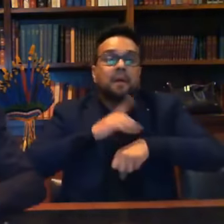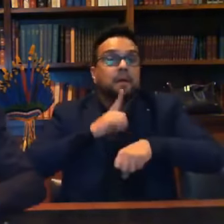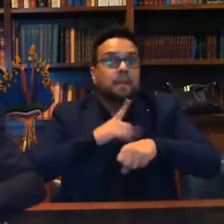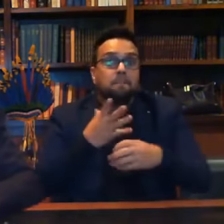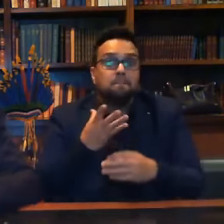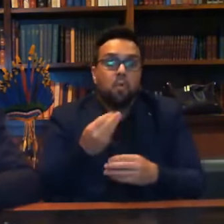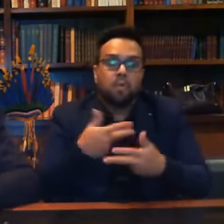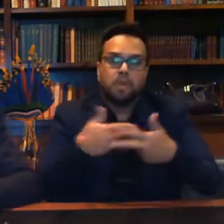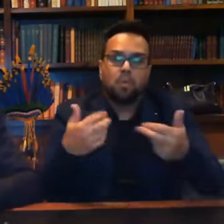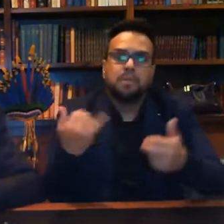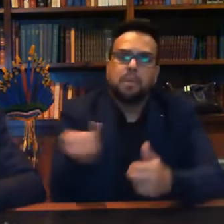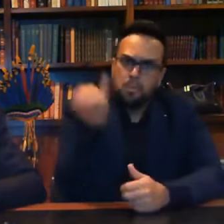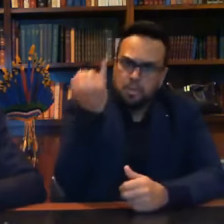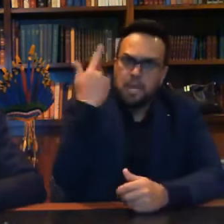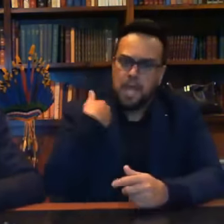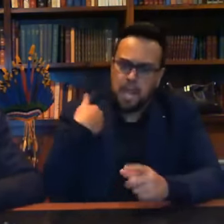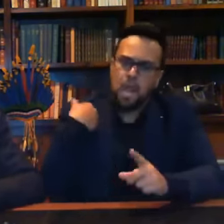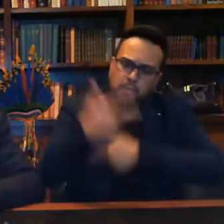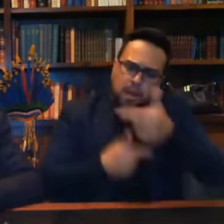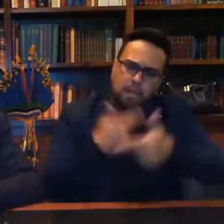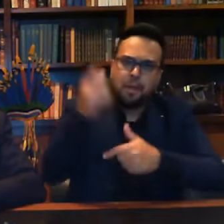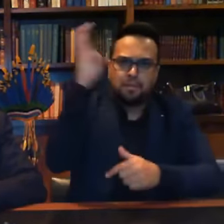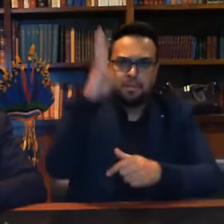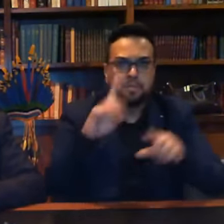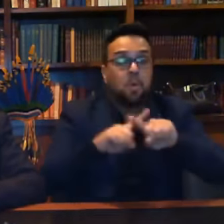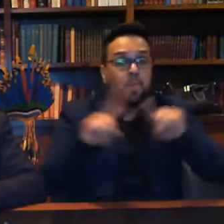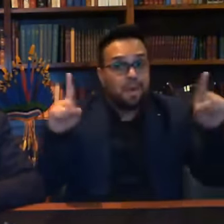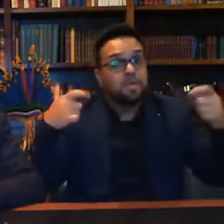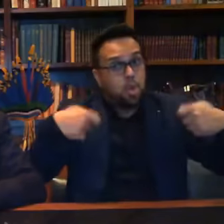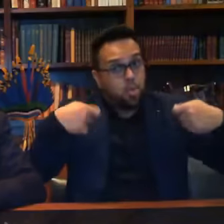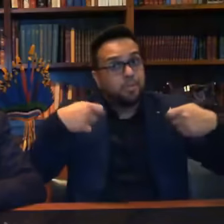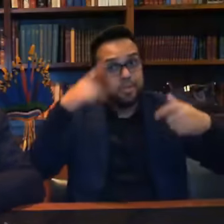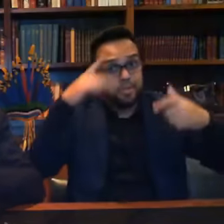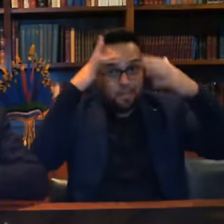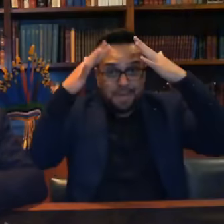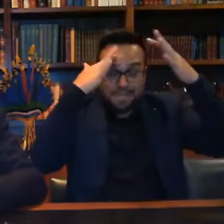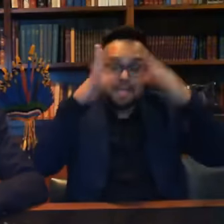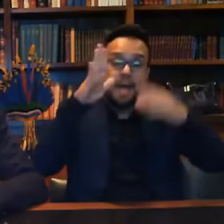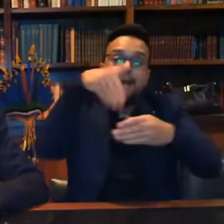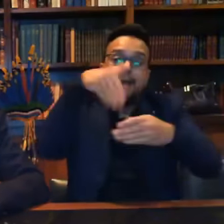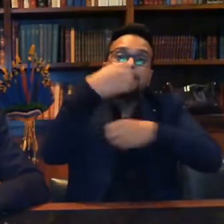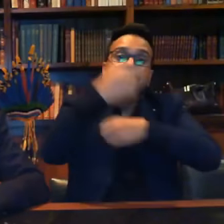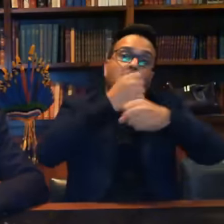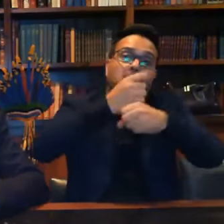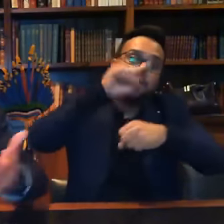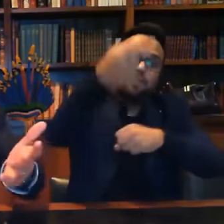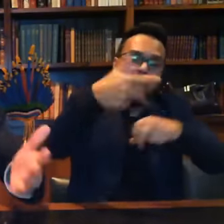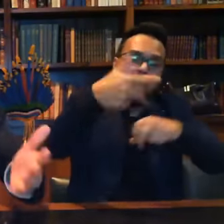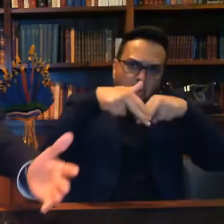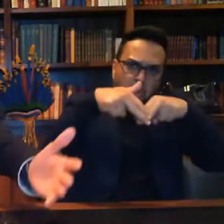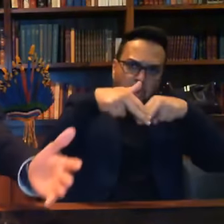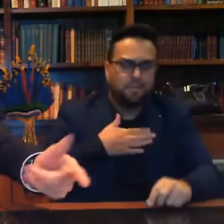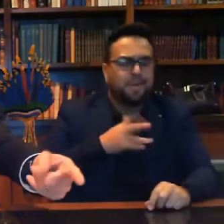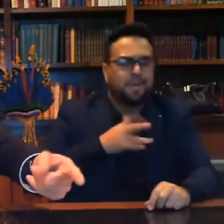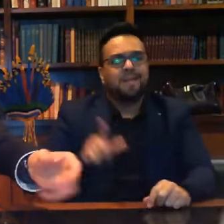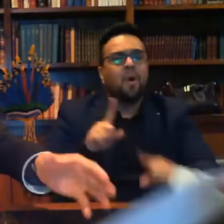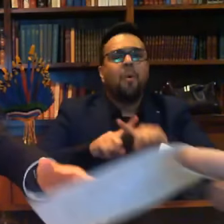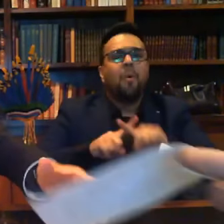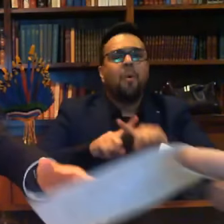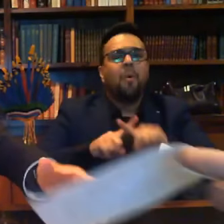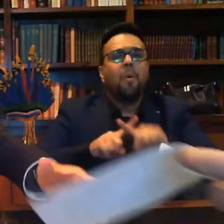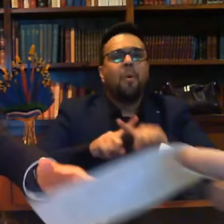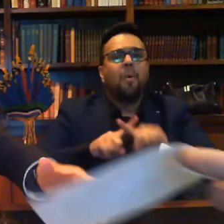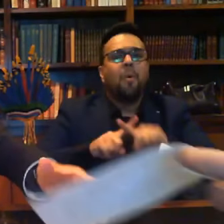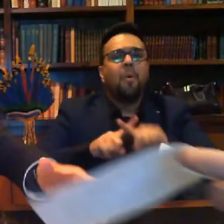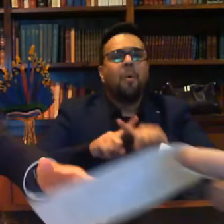importante para eu fazer no Brasil. Mas eu tenho que pensar nas eleições do ano que vem, não por mim, mas pelo futuro do Brasil.